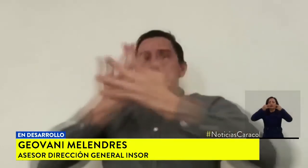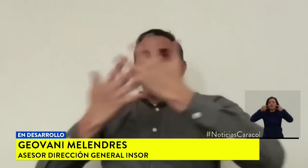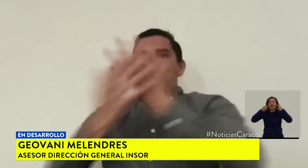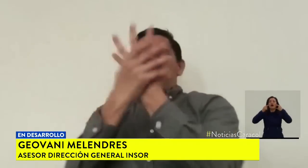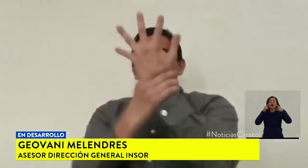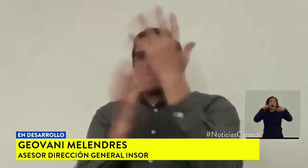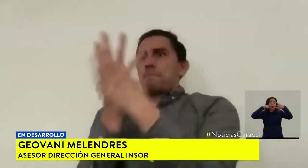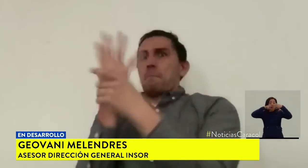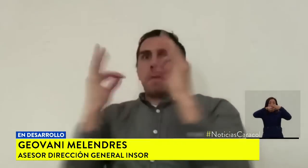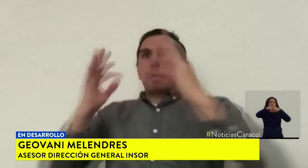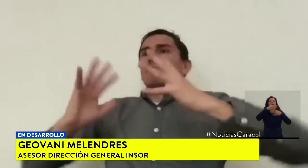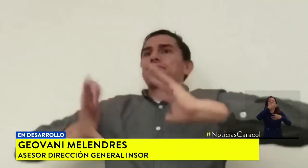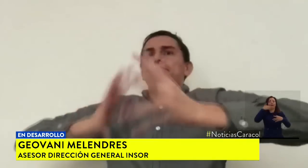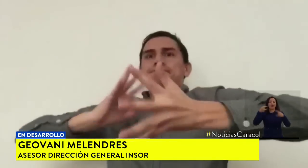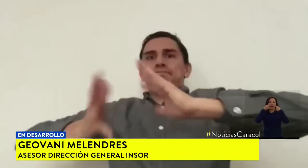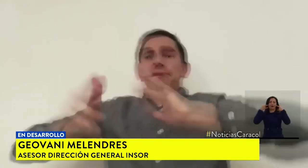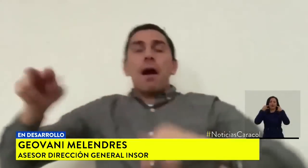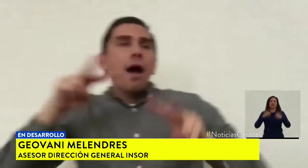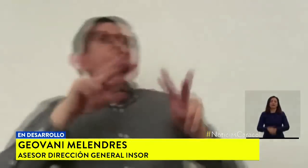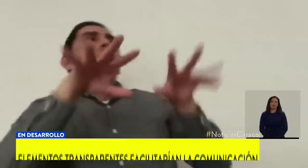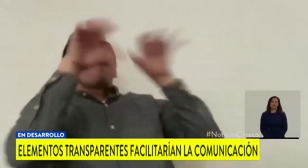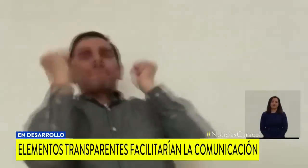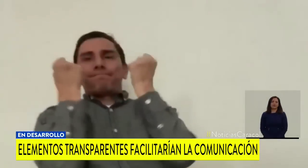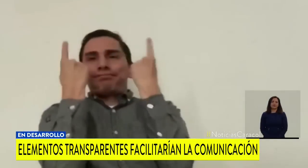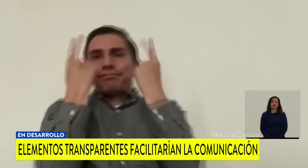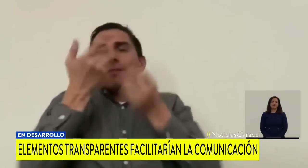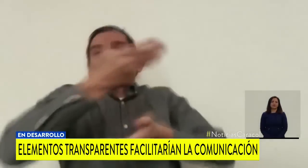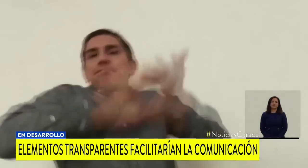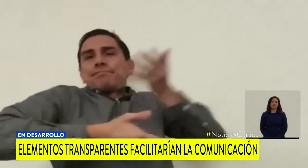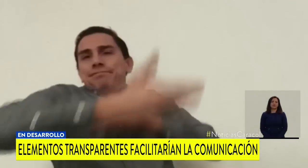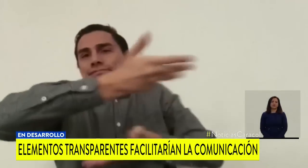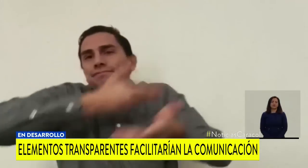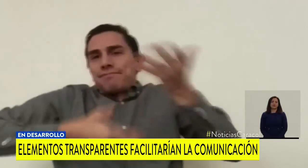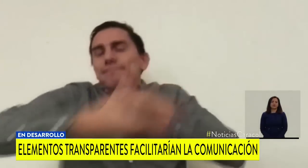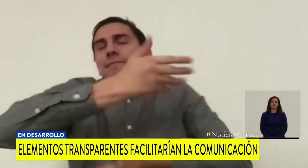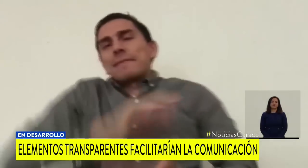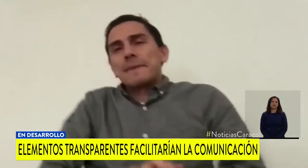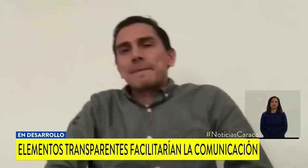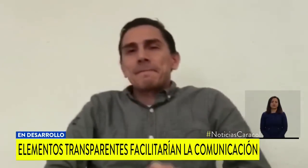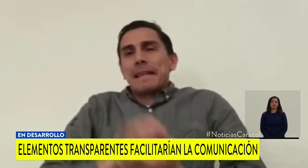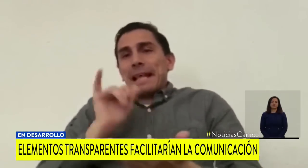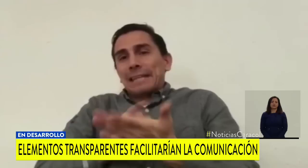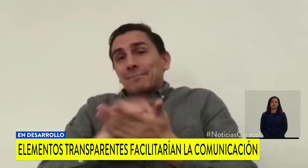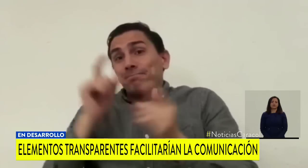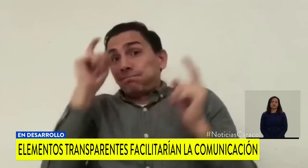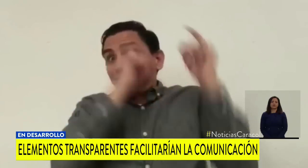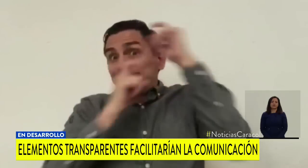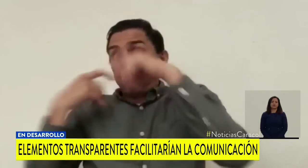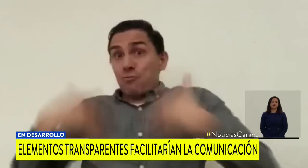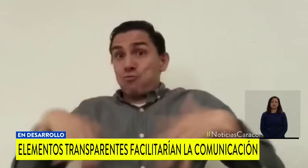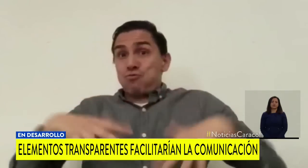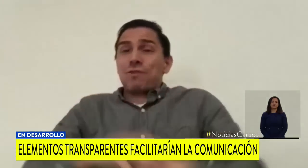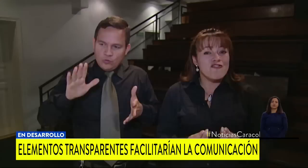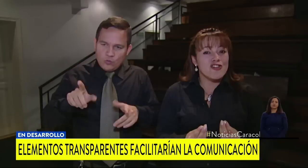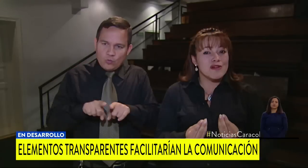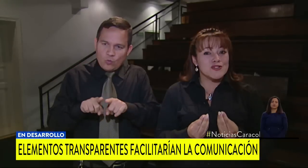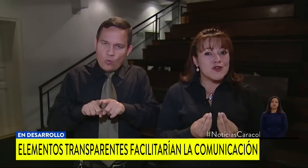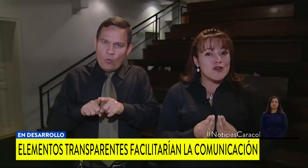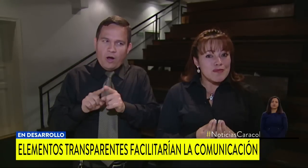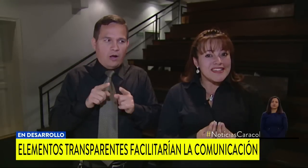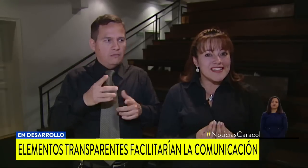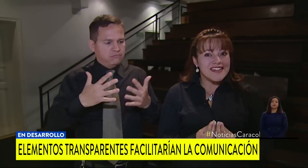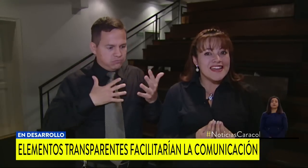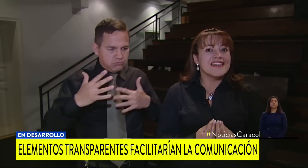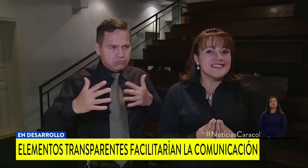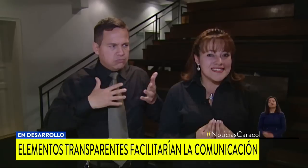y los guantes que permiten poder ver todo el mensaje que se quiera transmitir. En